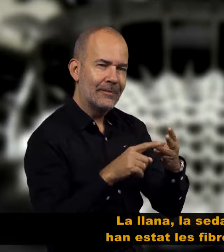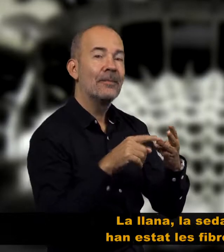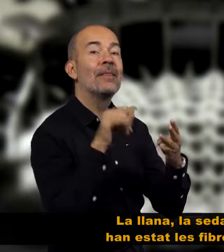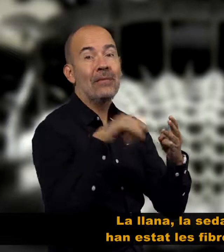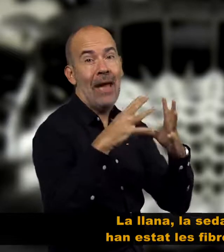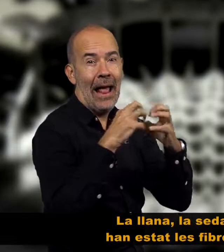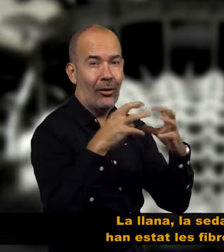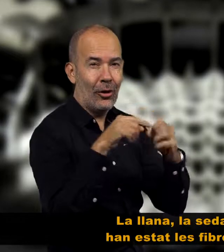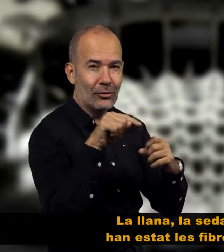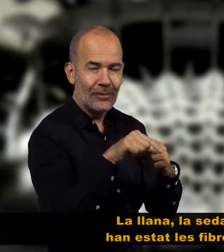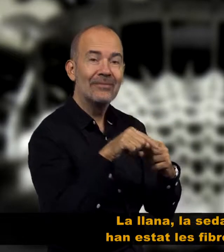en la indústria del gènere de punt.